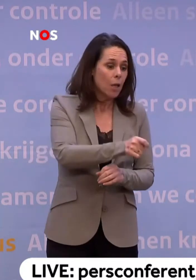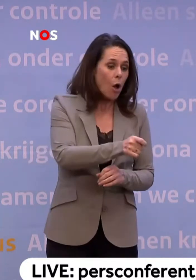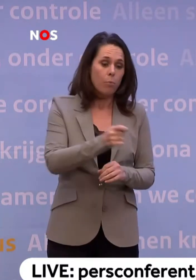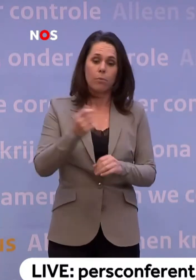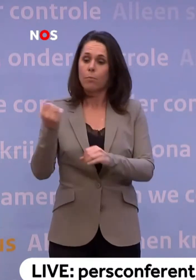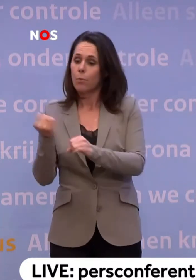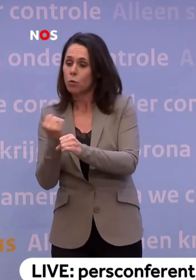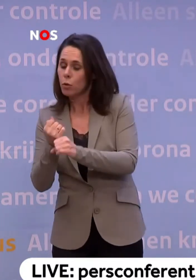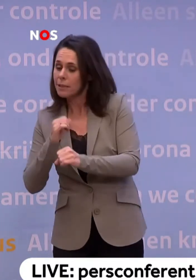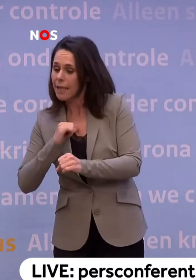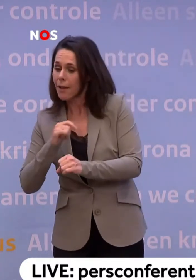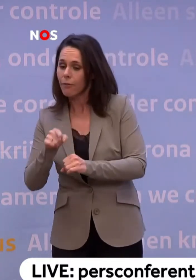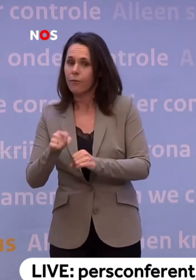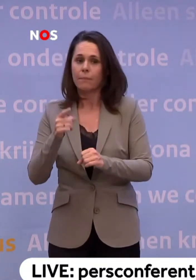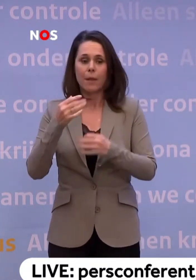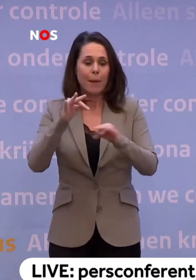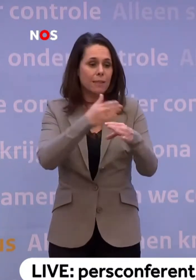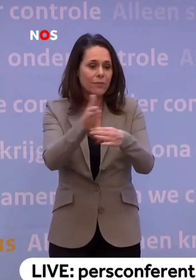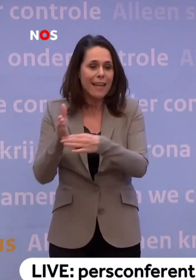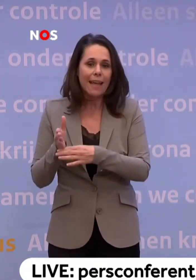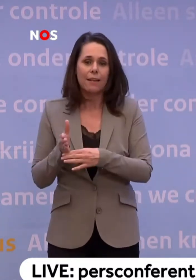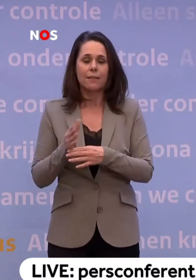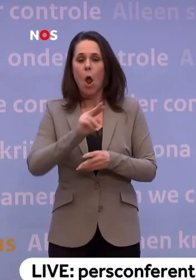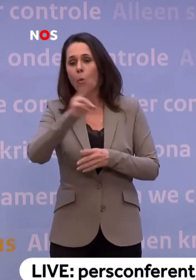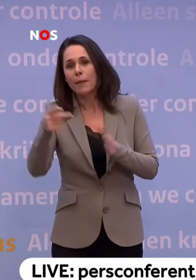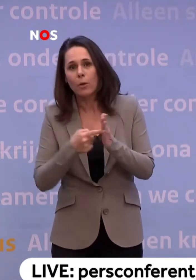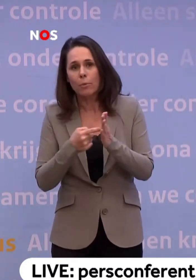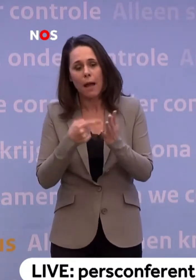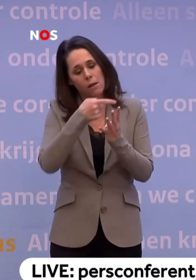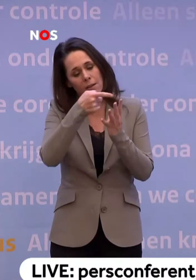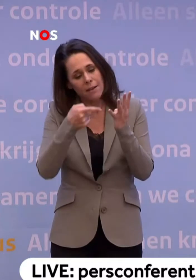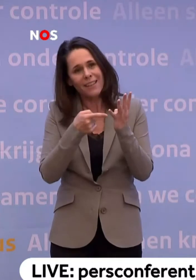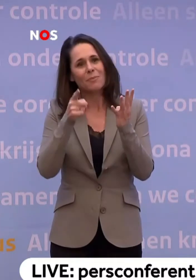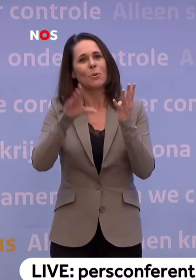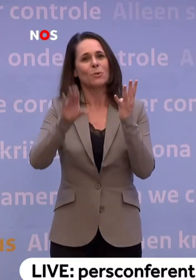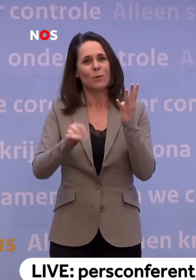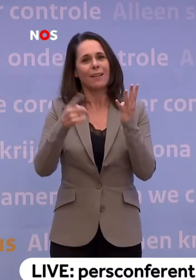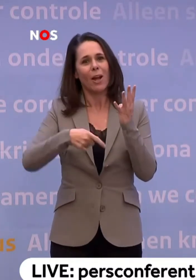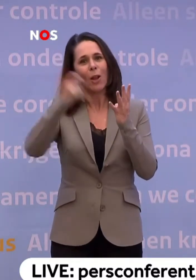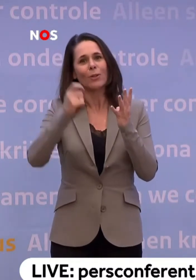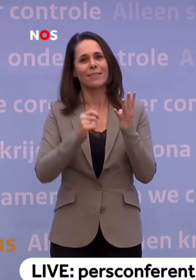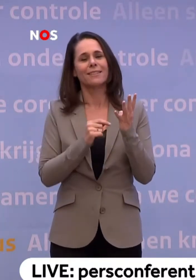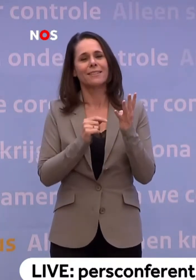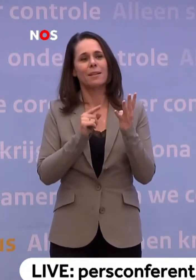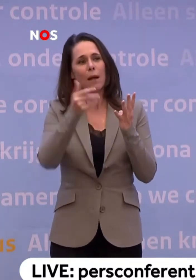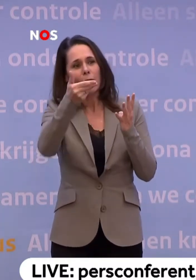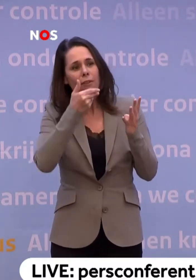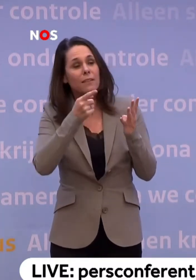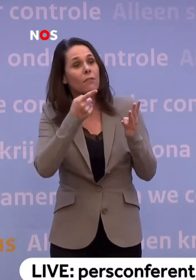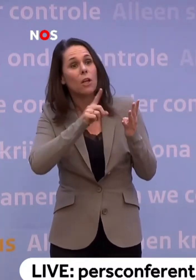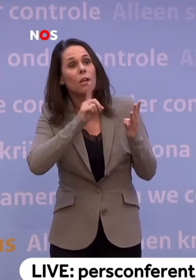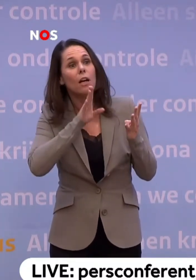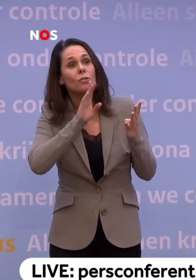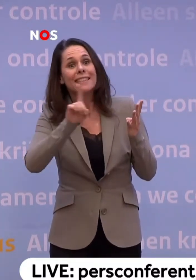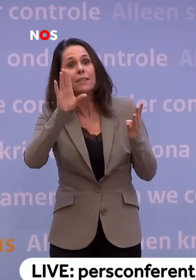eigen productie... ...en van beter verdelen en van hergebruik. Al die dingen zullen we moeten doen om te zorgen dat het lukt. Maar u vraagt, maar wat nou als het niet lukt?